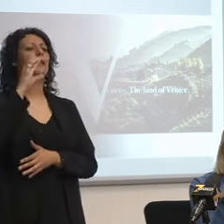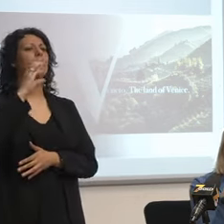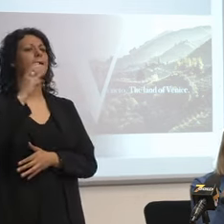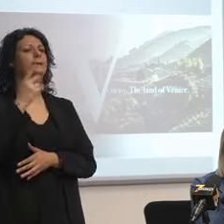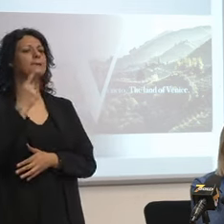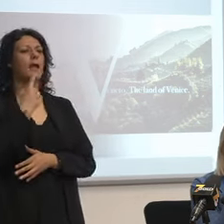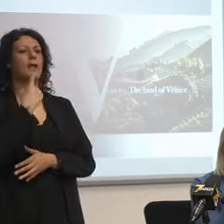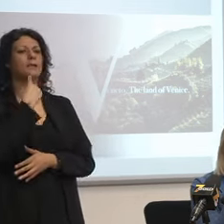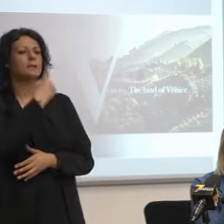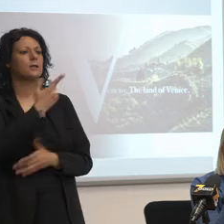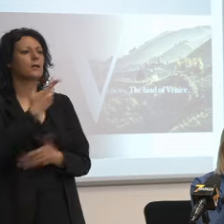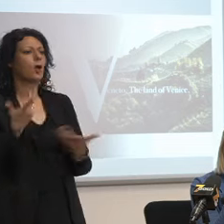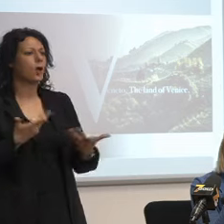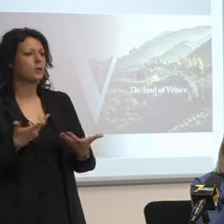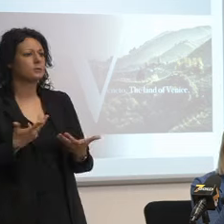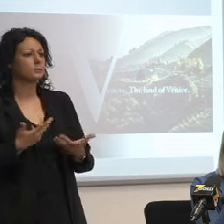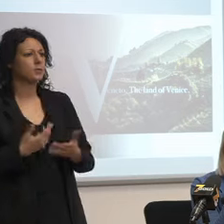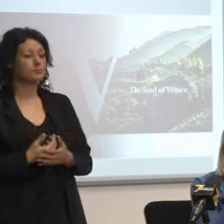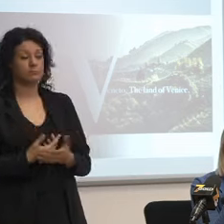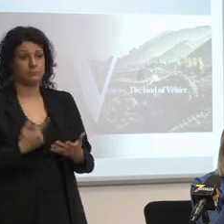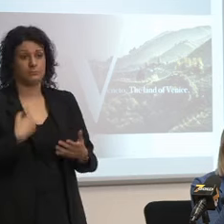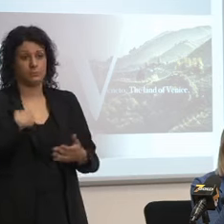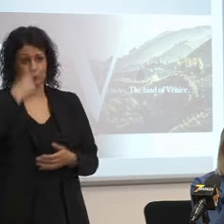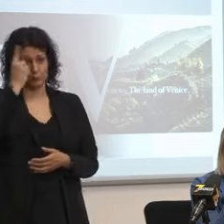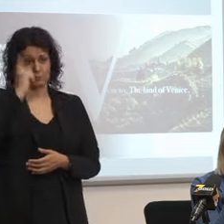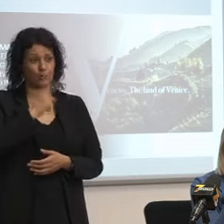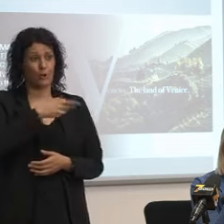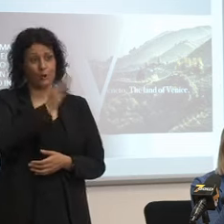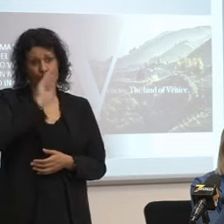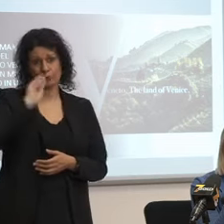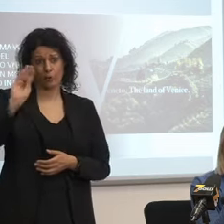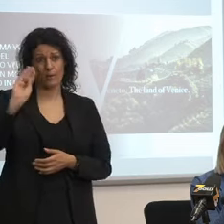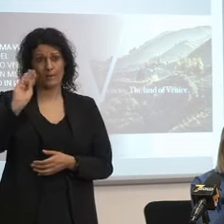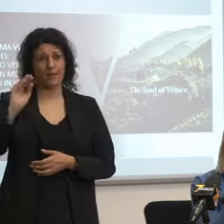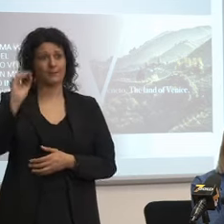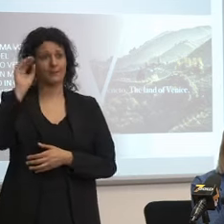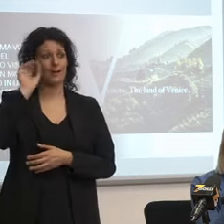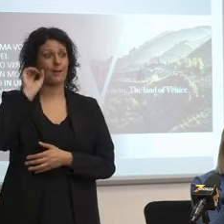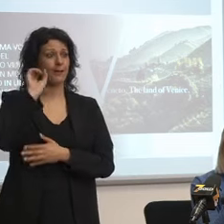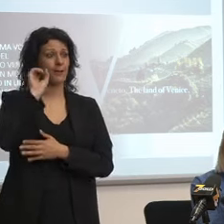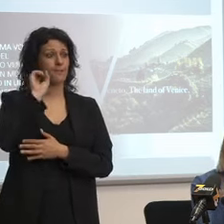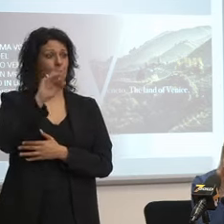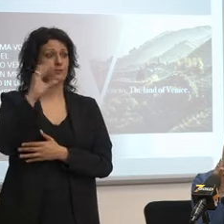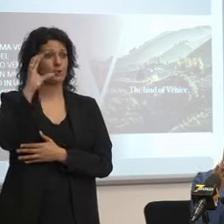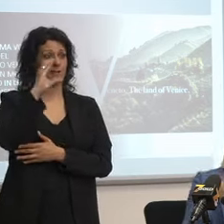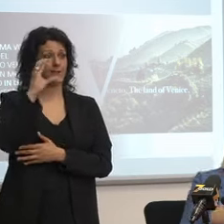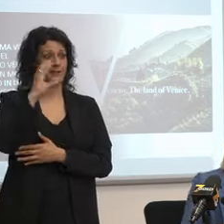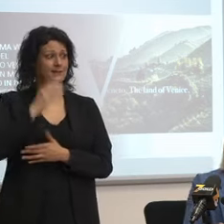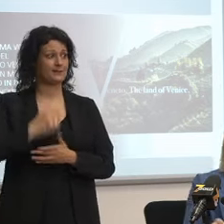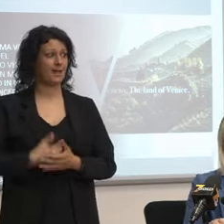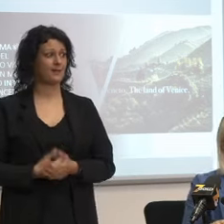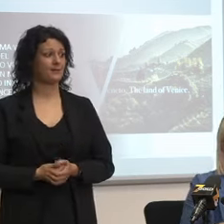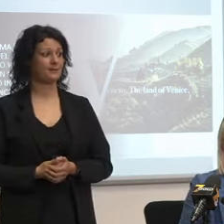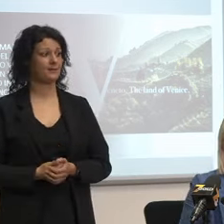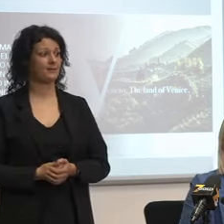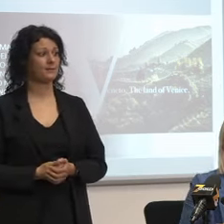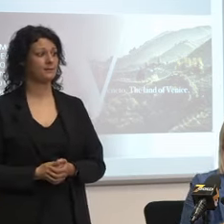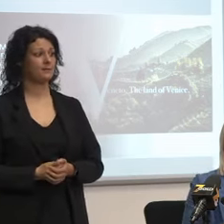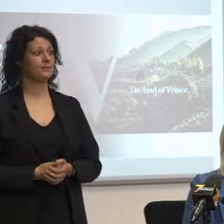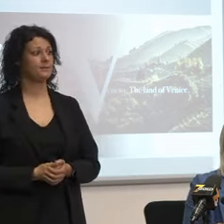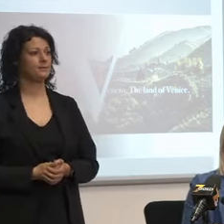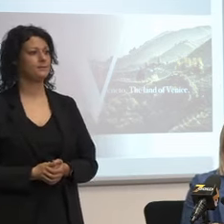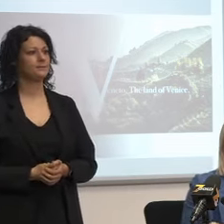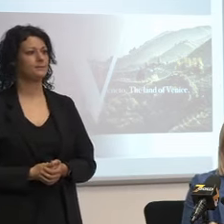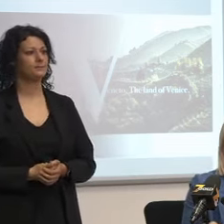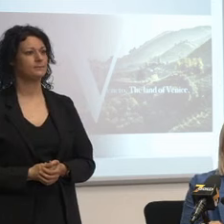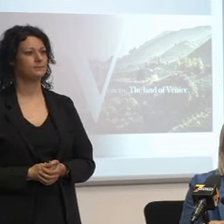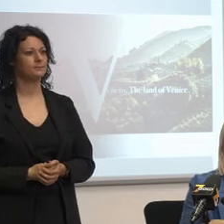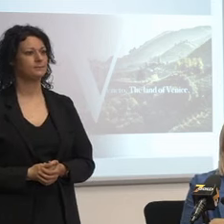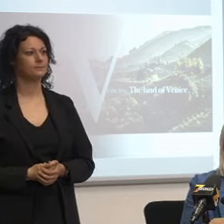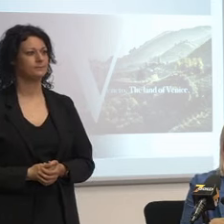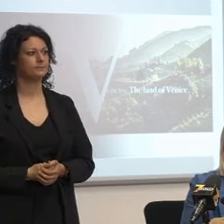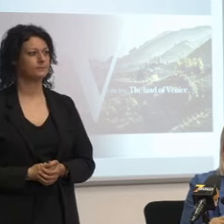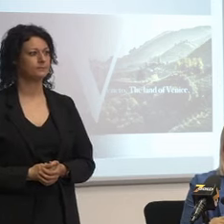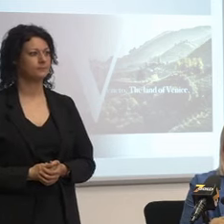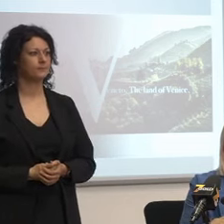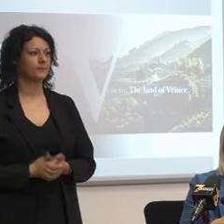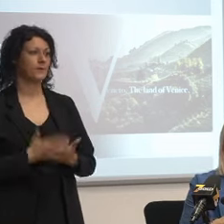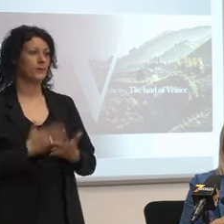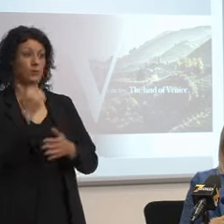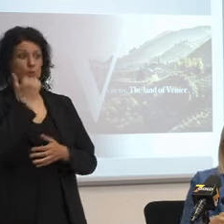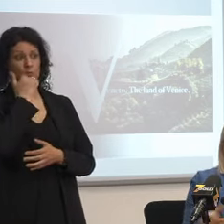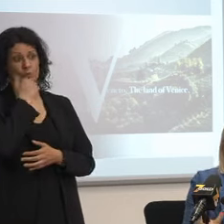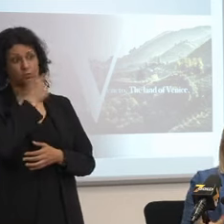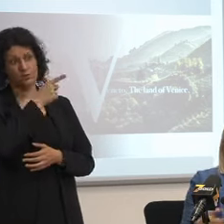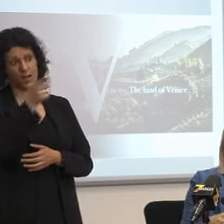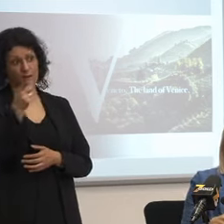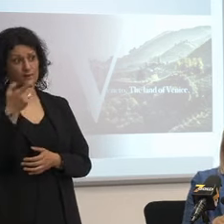detto non lo so lo dovete chiedere il professore Pinsanti posso parlare con il professore Pinsanti scusate non stiamo parlando con dei